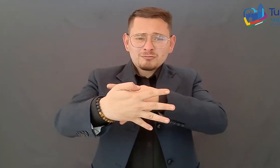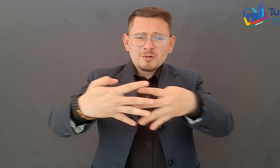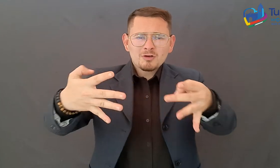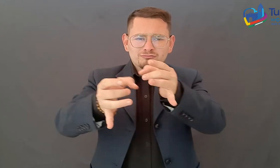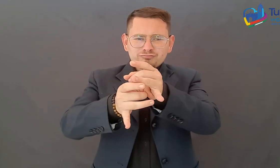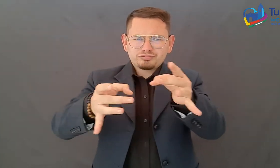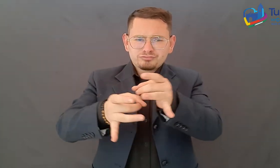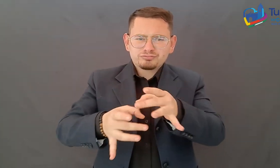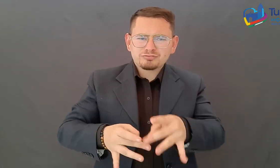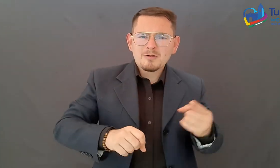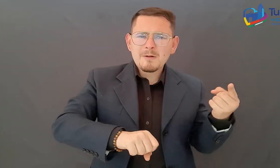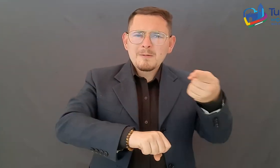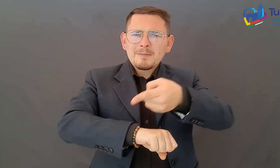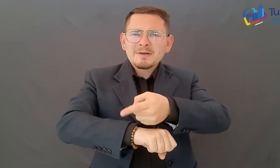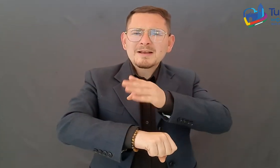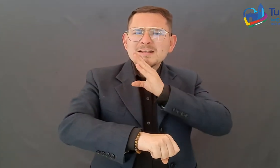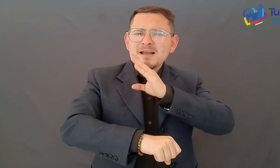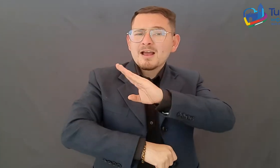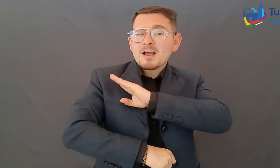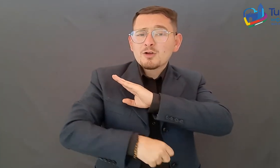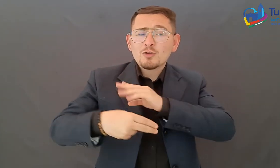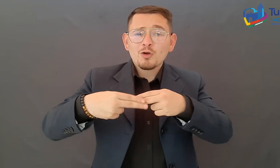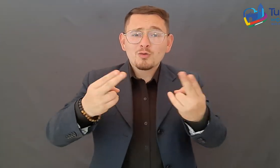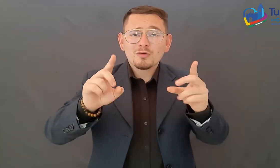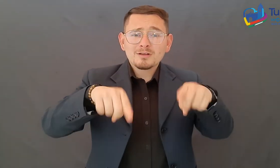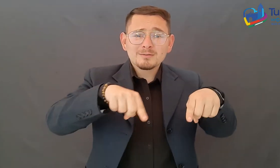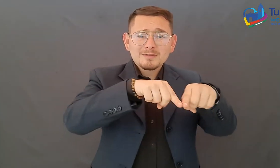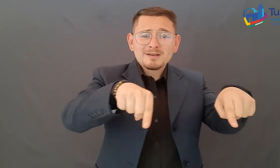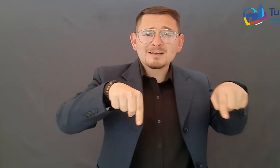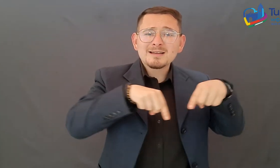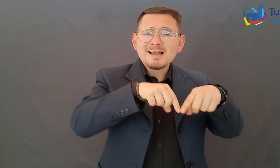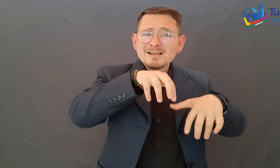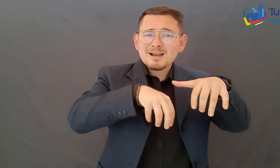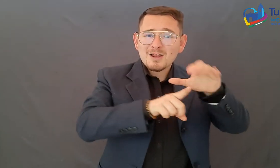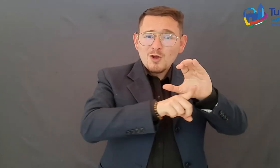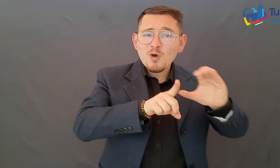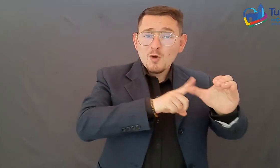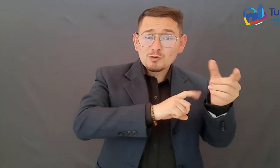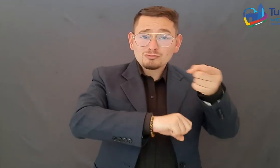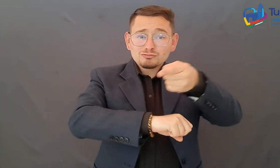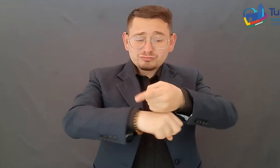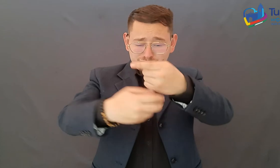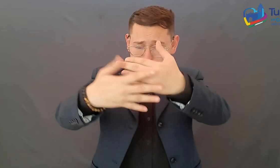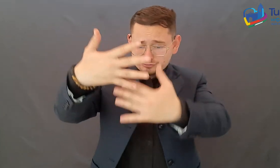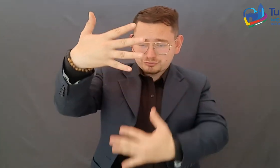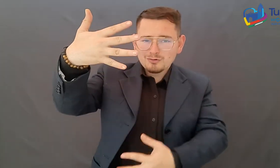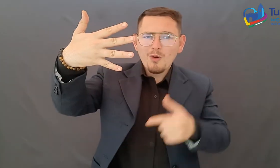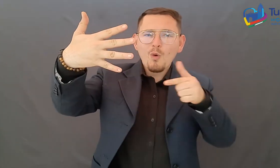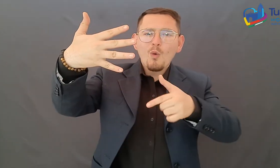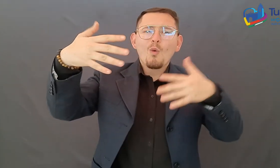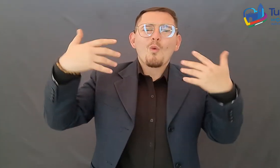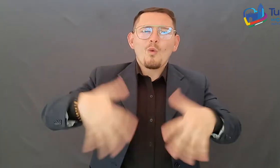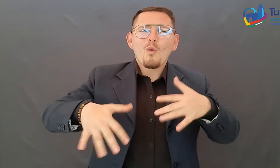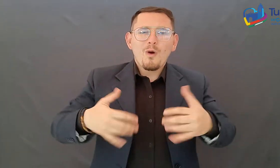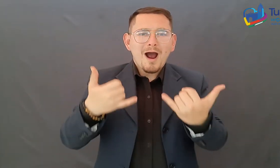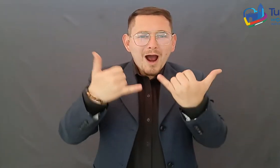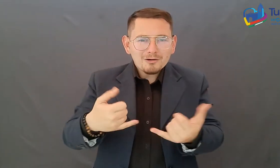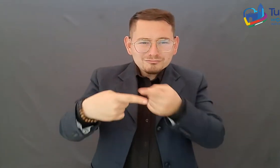y la Secretaría de Cultura y Turismo de la Ciudad, llega una vez más el tradicional Viernes Cultural, este 10